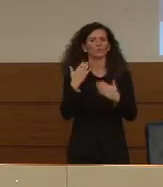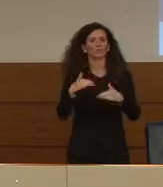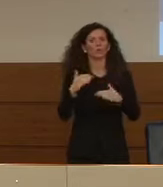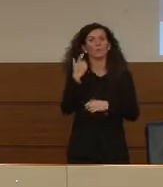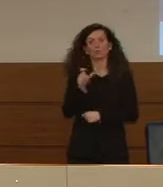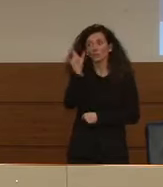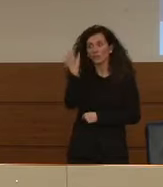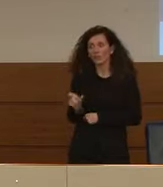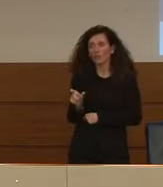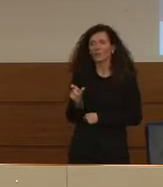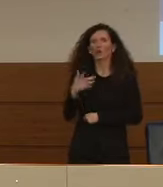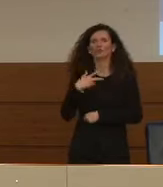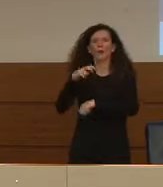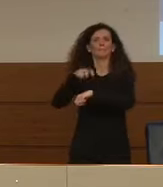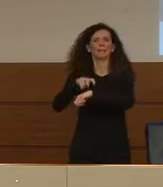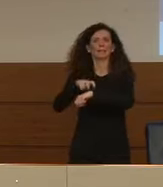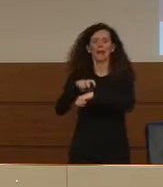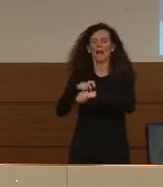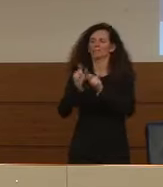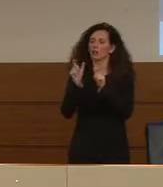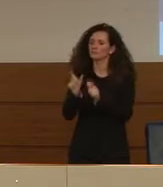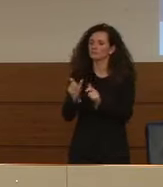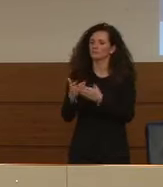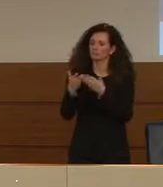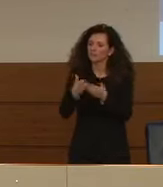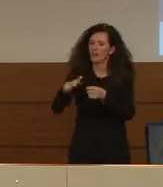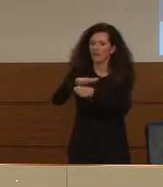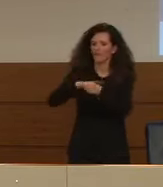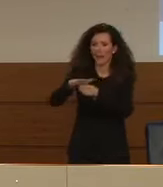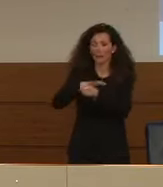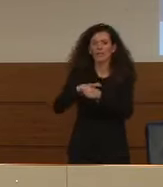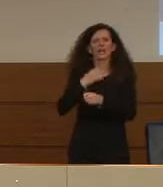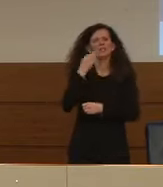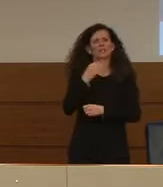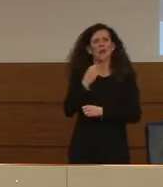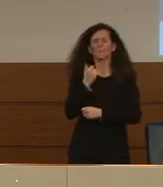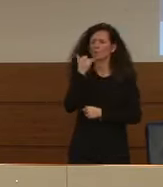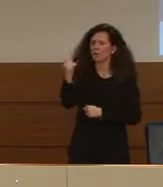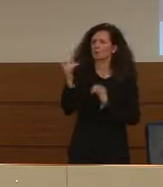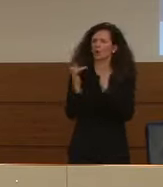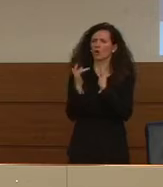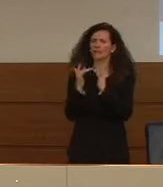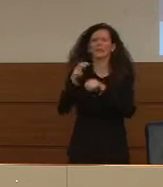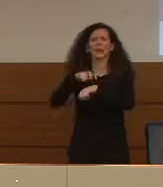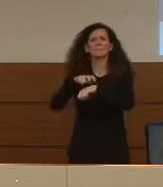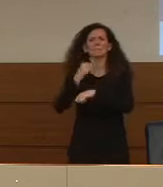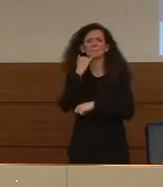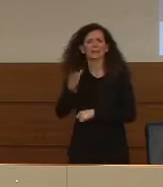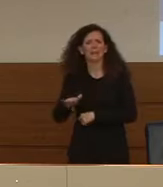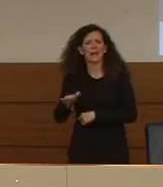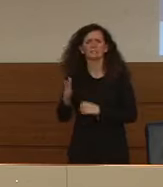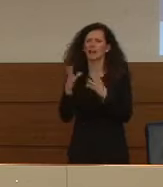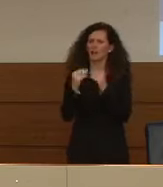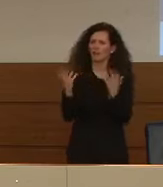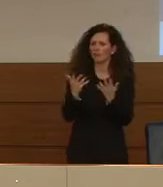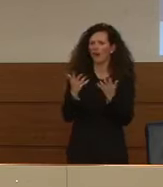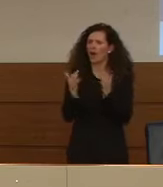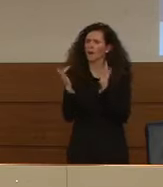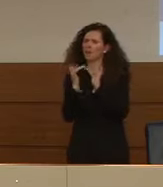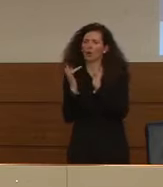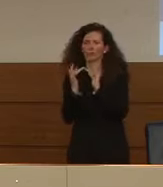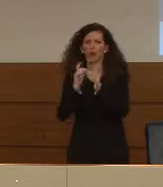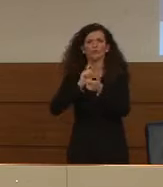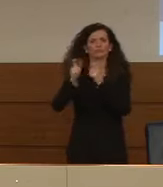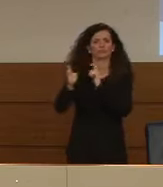professionale al servizio dei bambini e delle famiglie, interpellare il pediatra e con lui stabilire il da farsi. Ma il criterio per